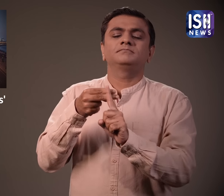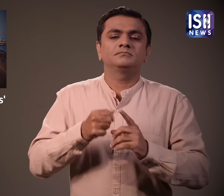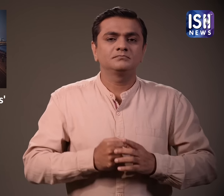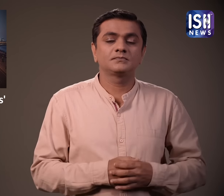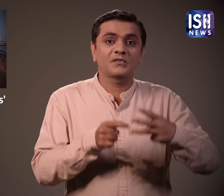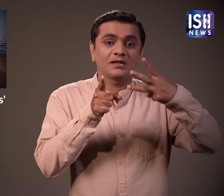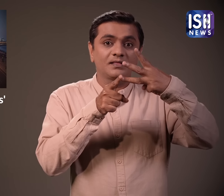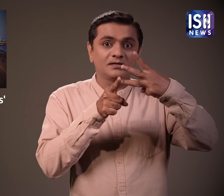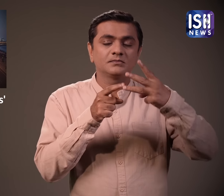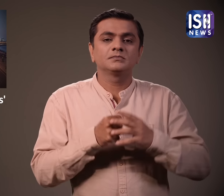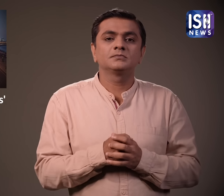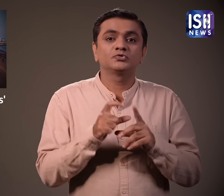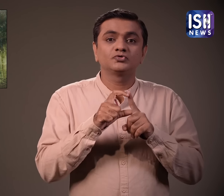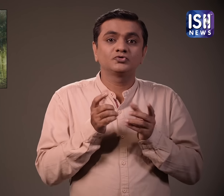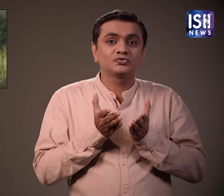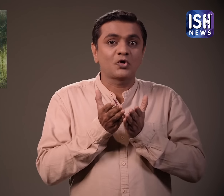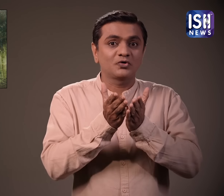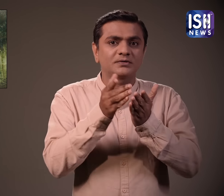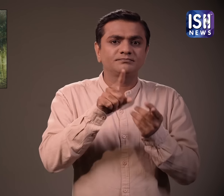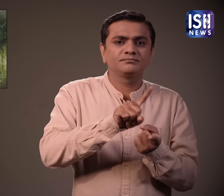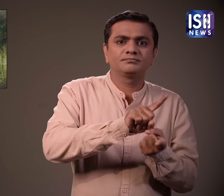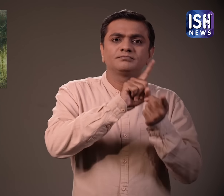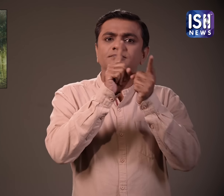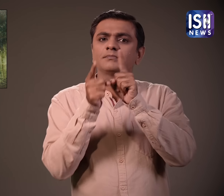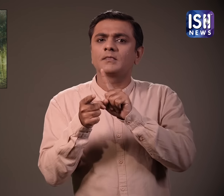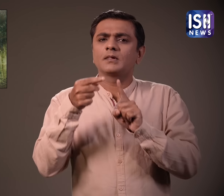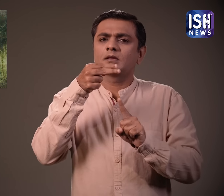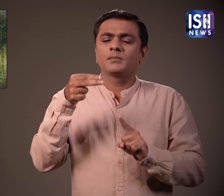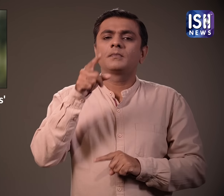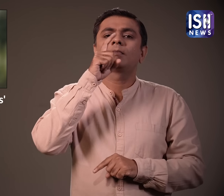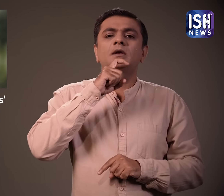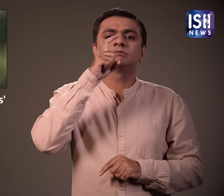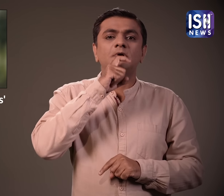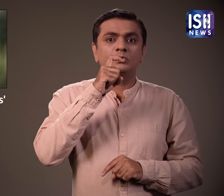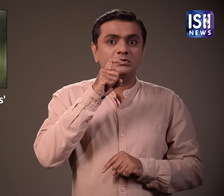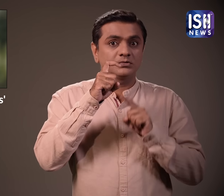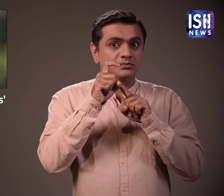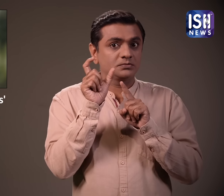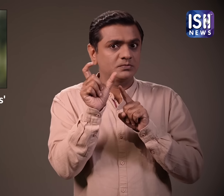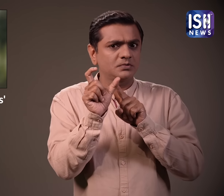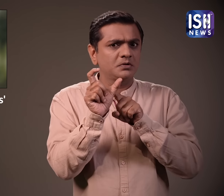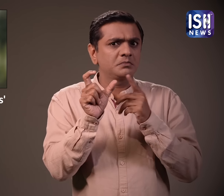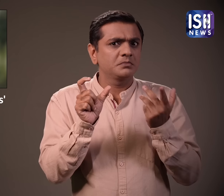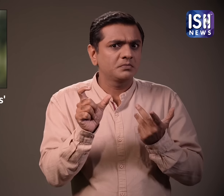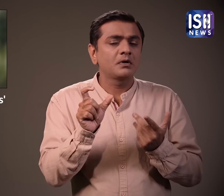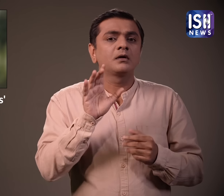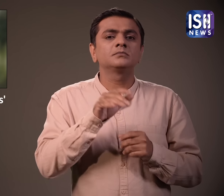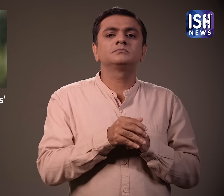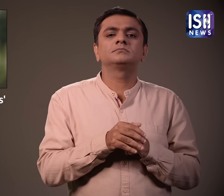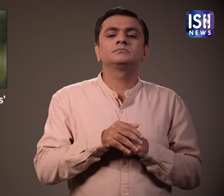डॉक्याड का नाम बदल कर मजगाओं रखा जाएगा। यहाँ इसका कारण बताया गया